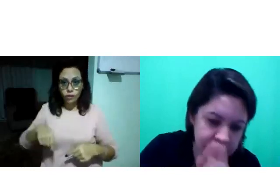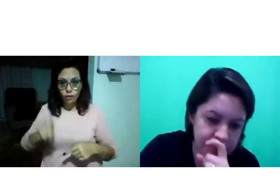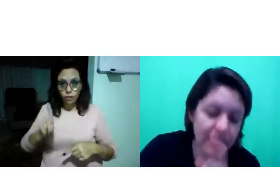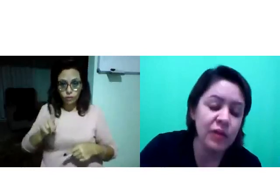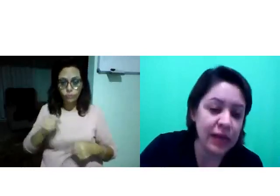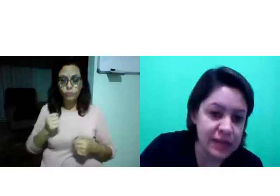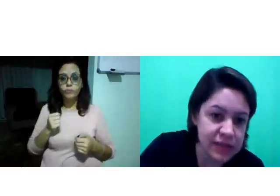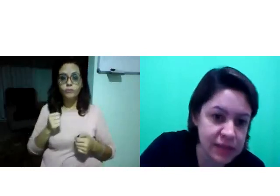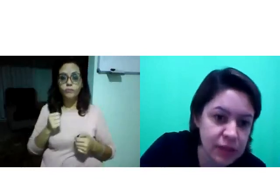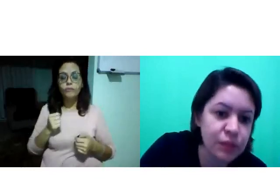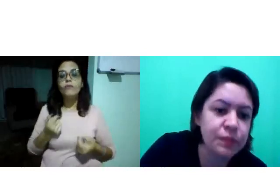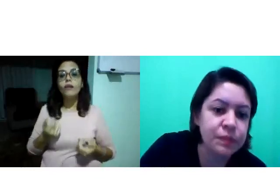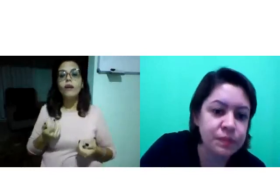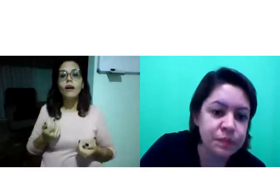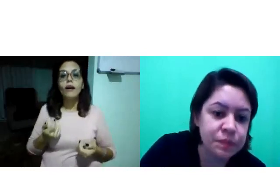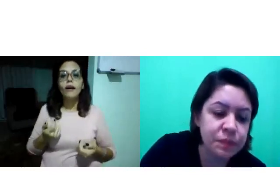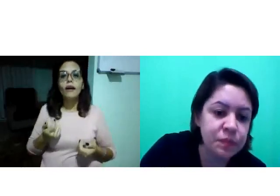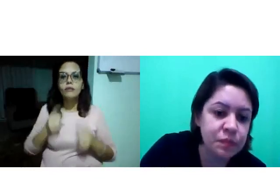a localização,